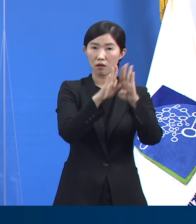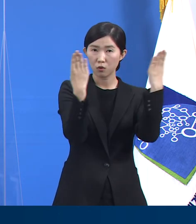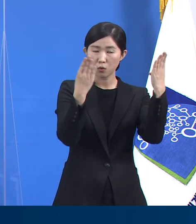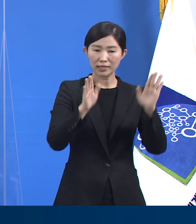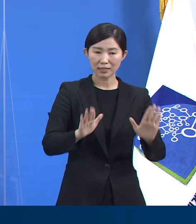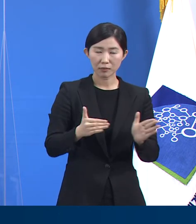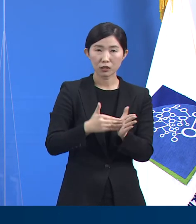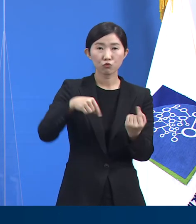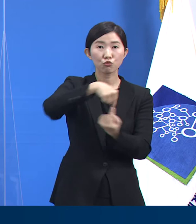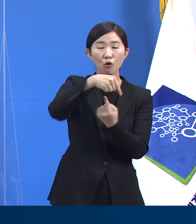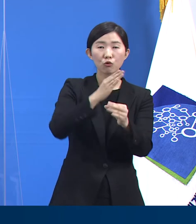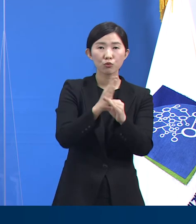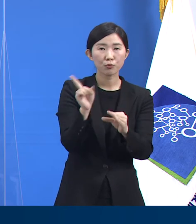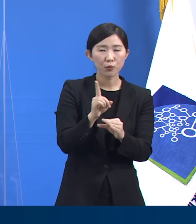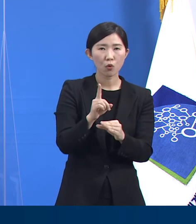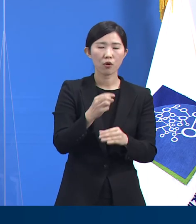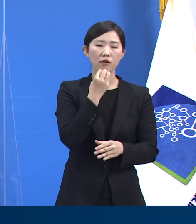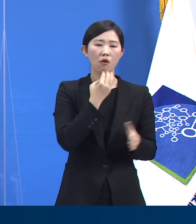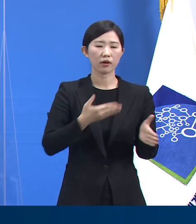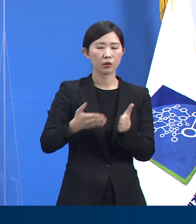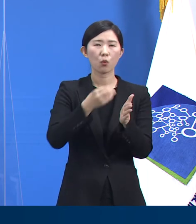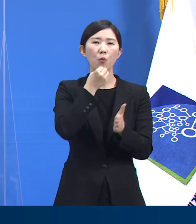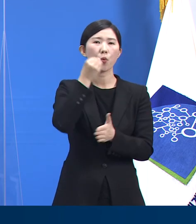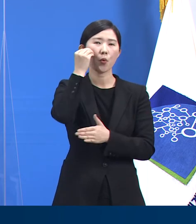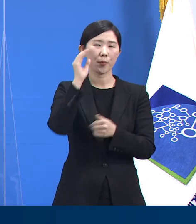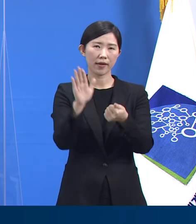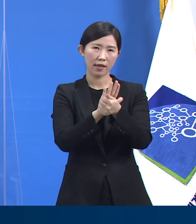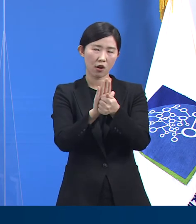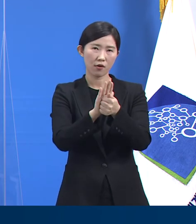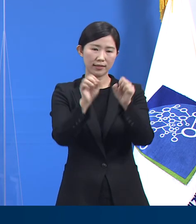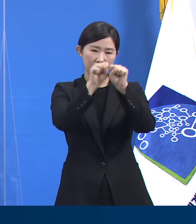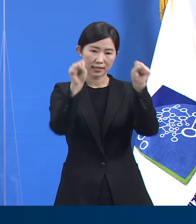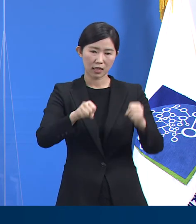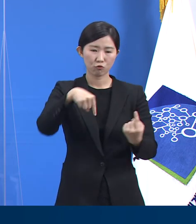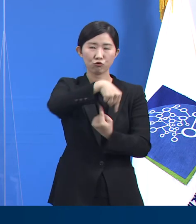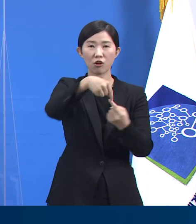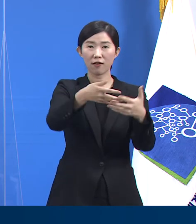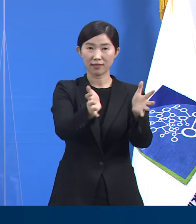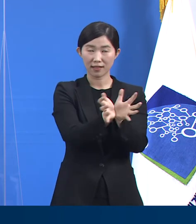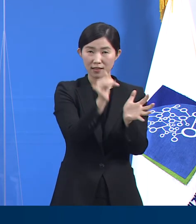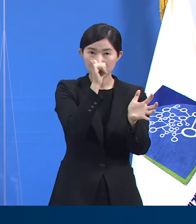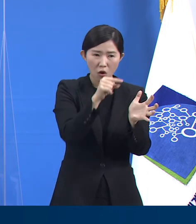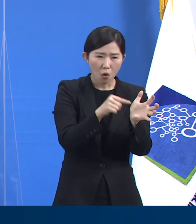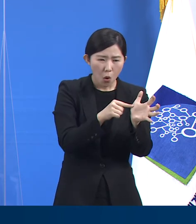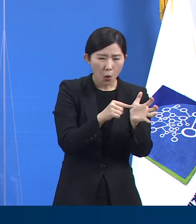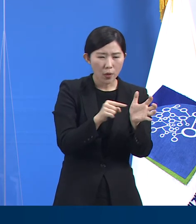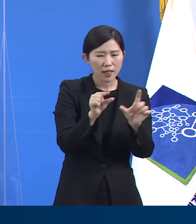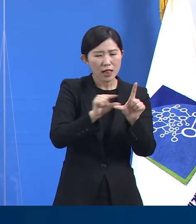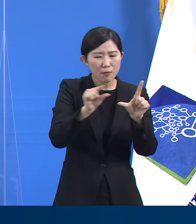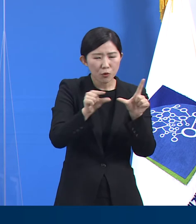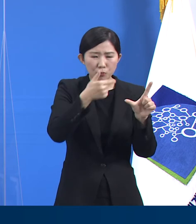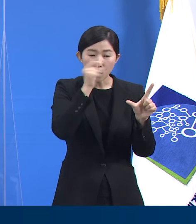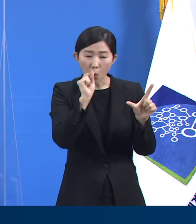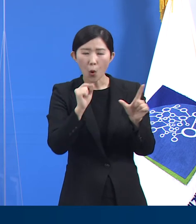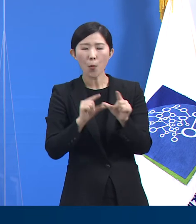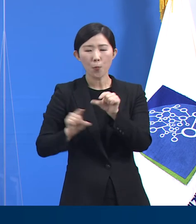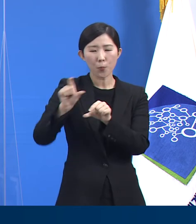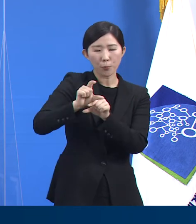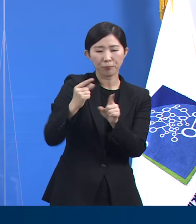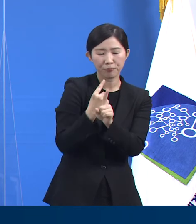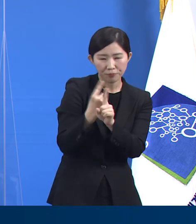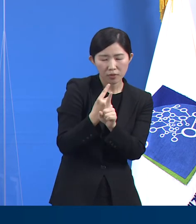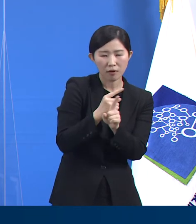경기도 홈케어 시스템 운영단의 기능을 전환하면서 부족한 부분만 일부 보강하면 되기 때문입니다.